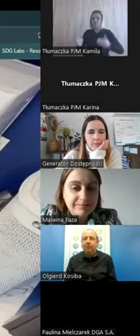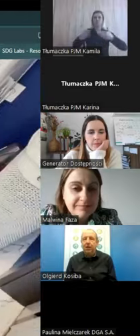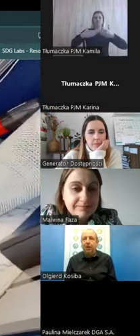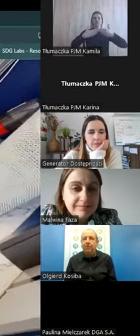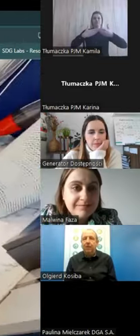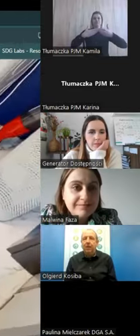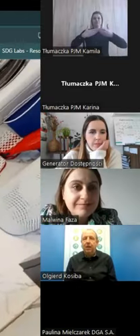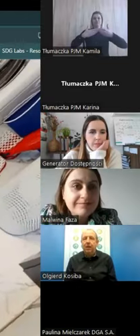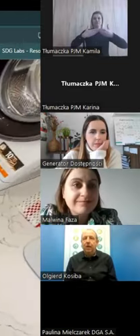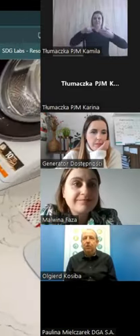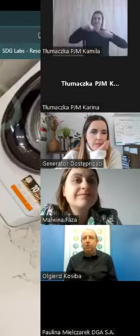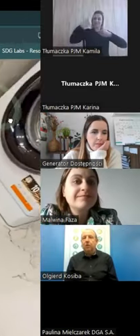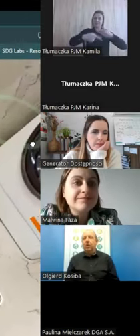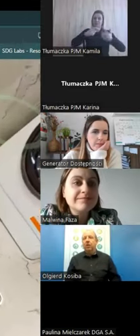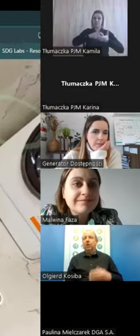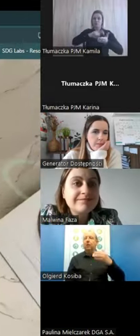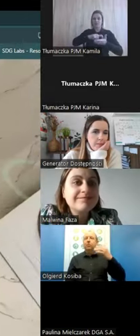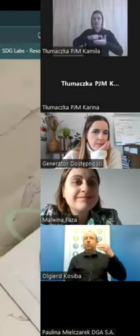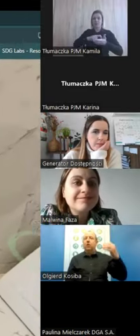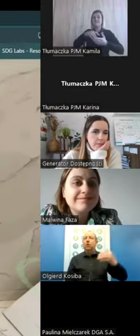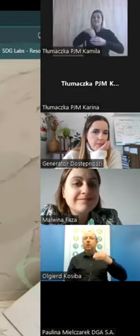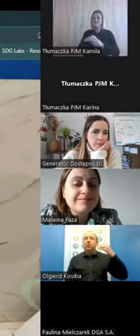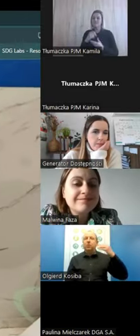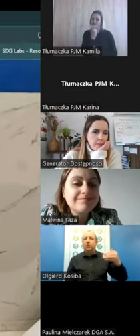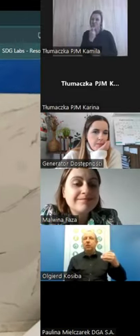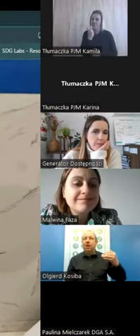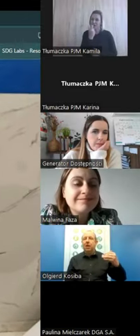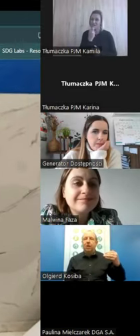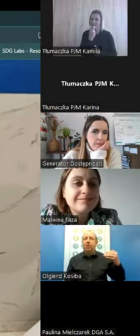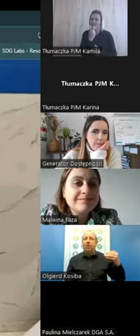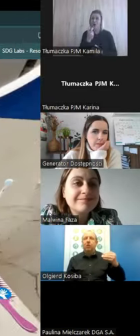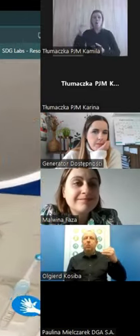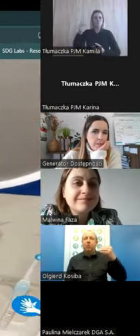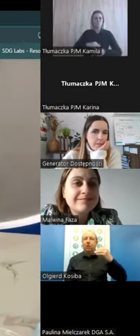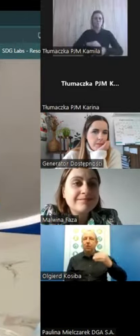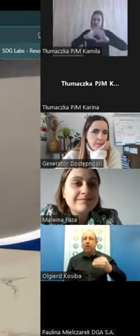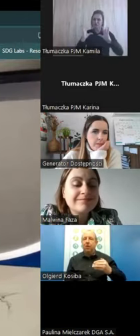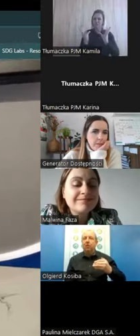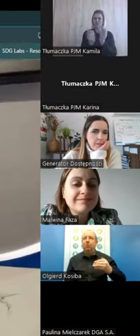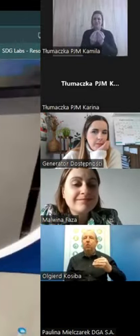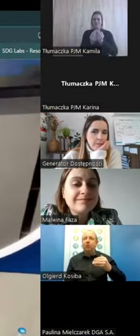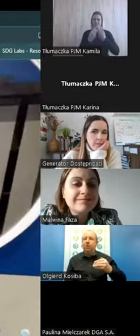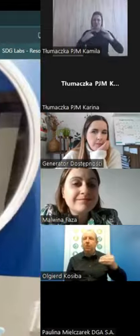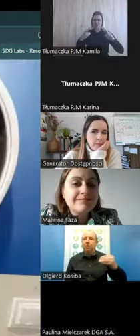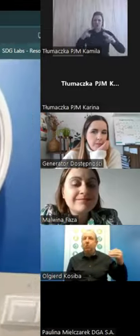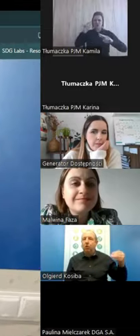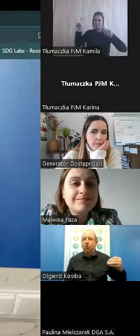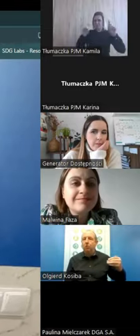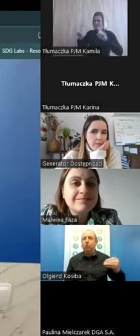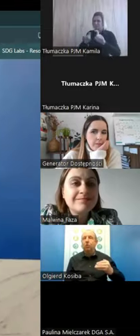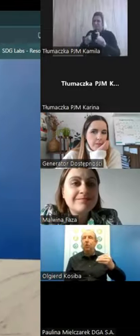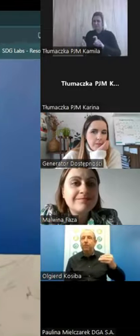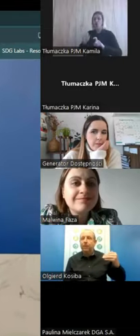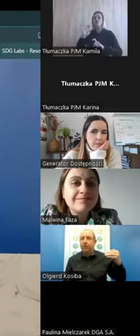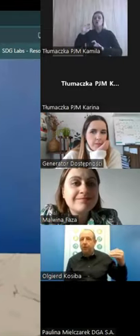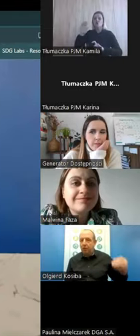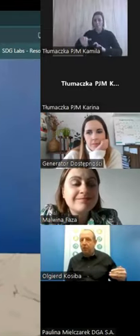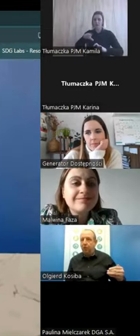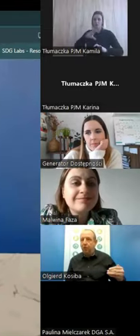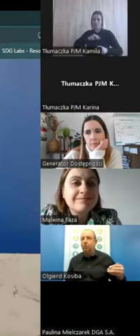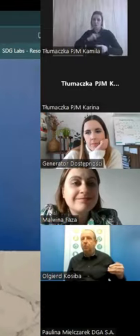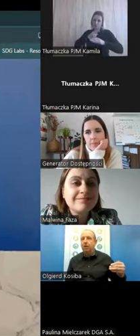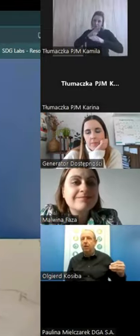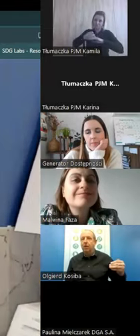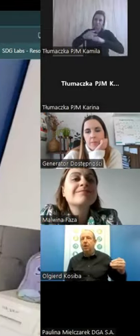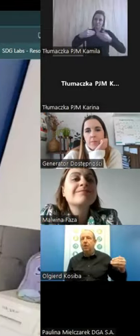zaciekawienia. Czyli przechodzę przez wszystkie elementy i dopiero wtedy mogę wyjść z pokoju do przedpokoju.